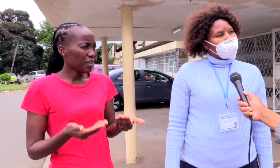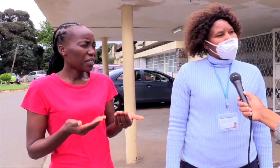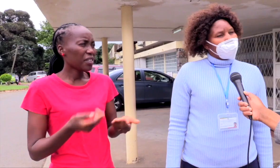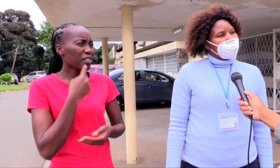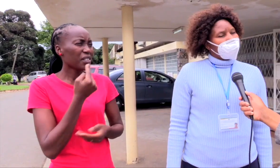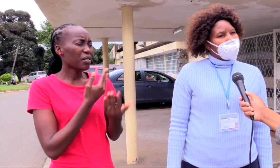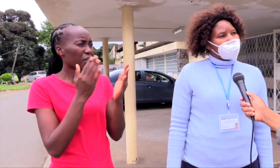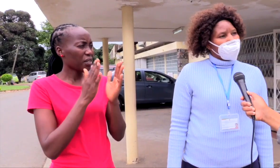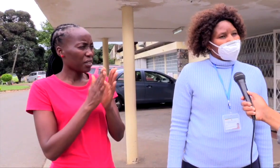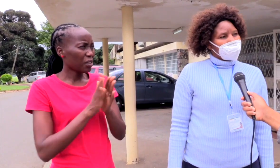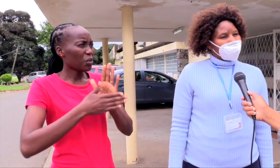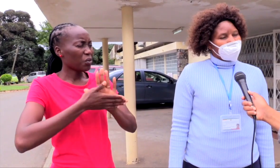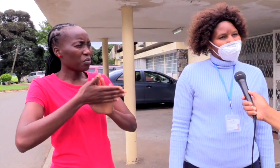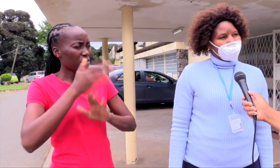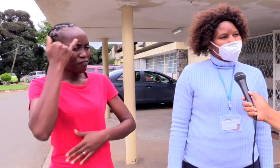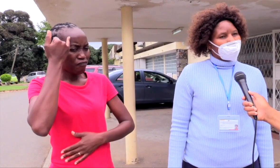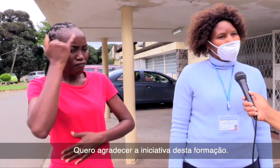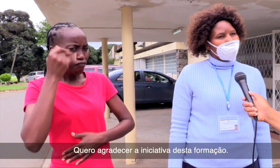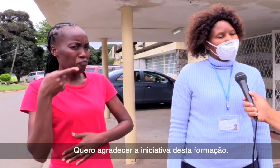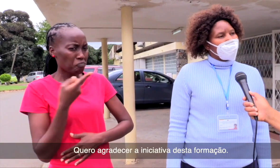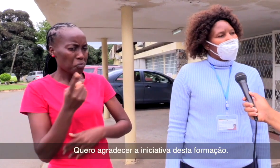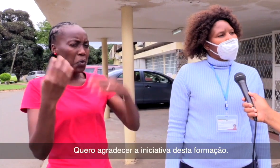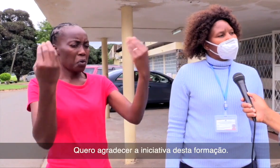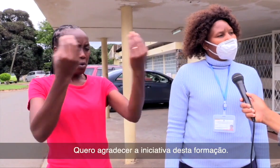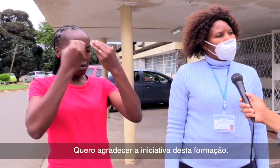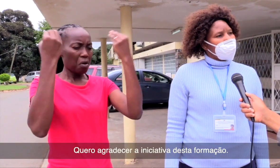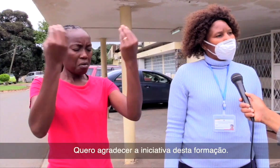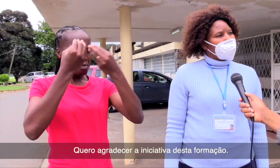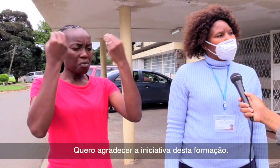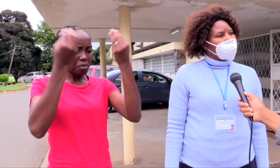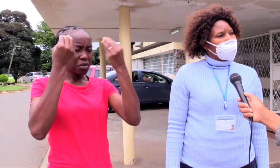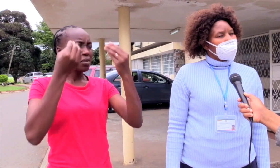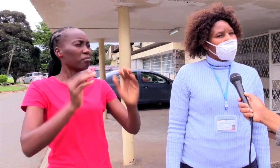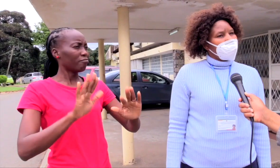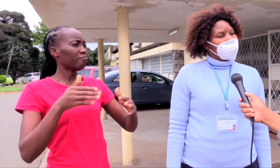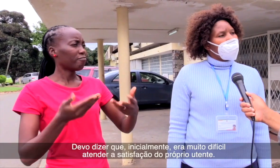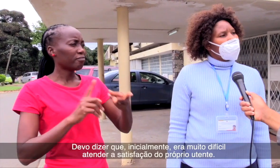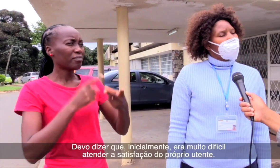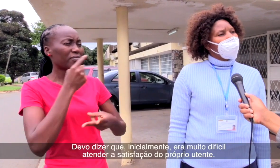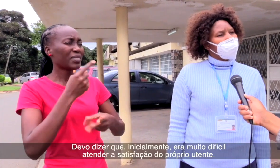A iniciativa dessa formação é dizer que inicialmente era muito